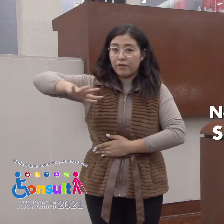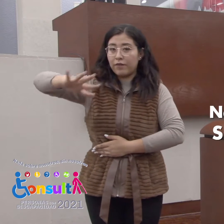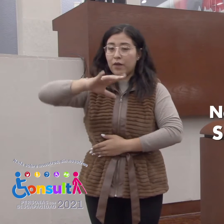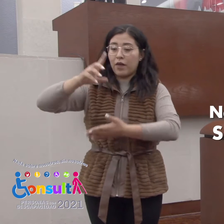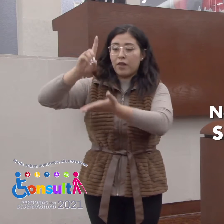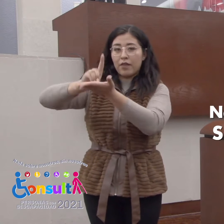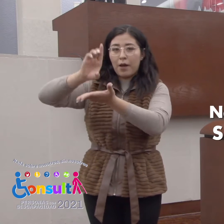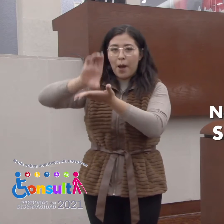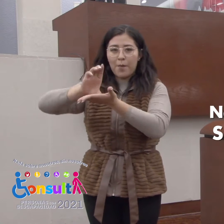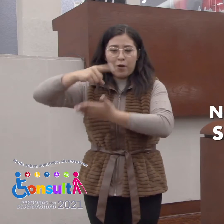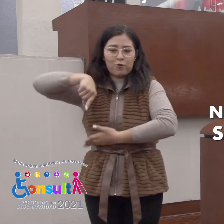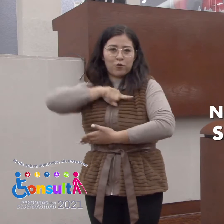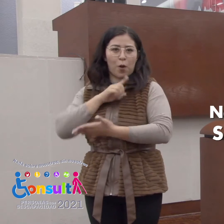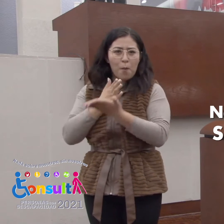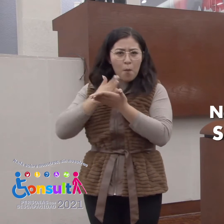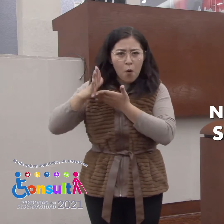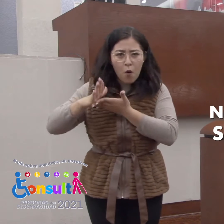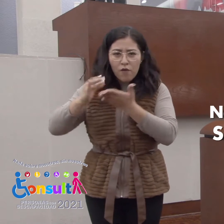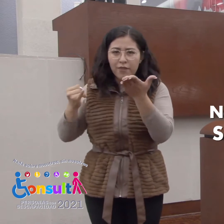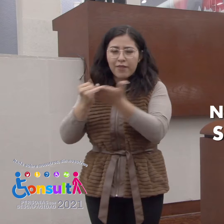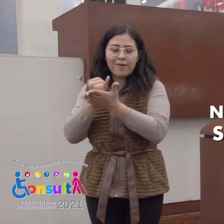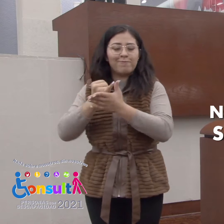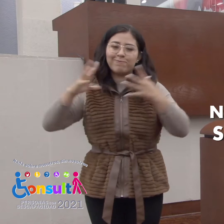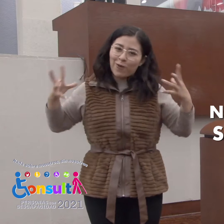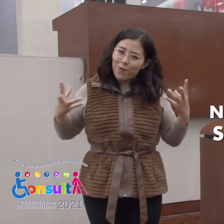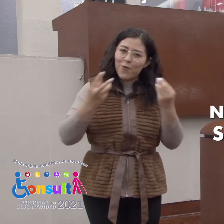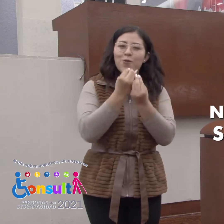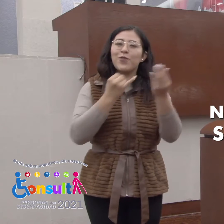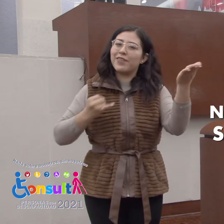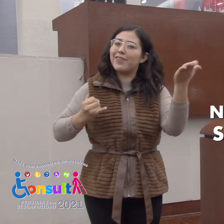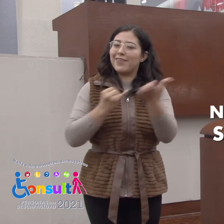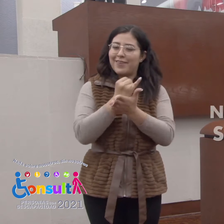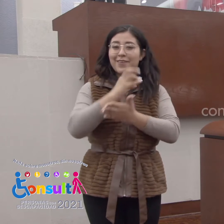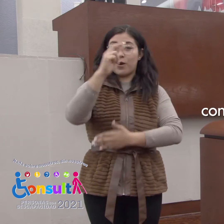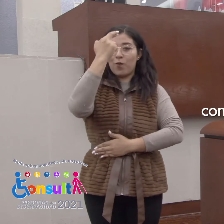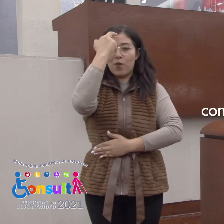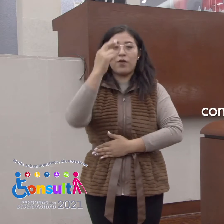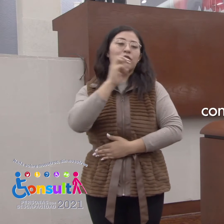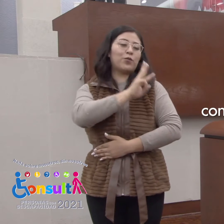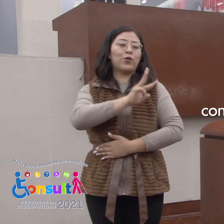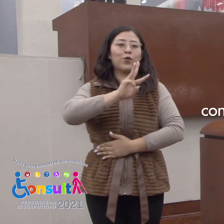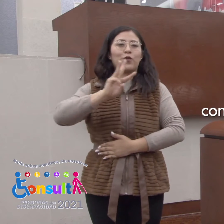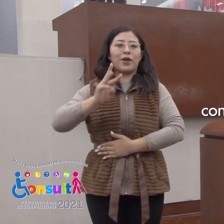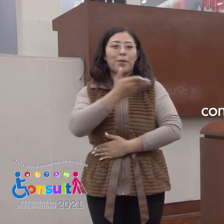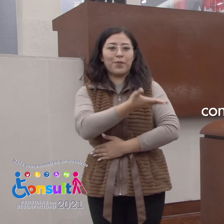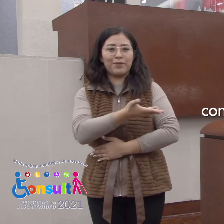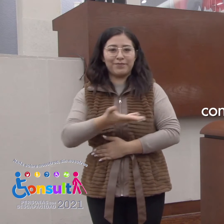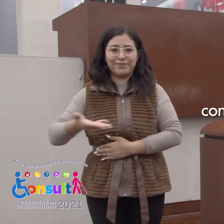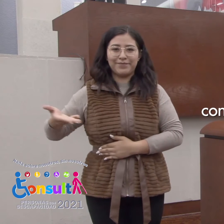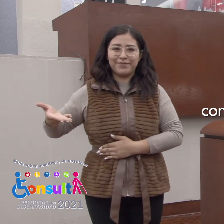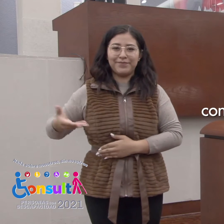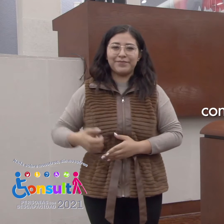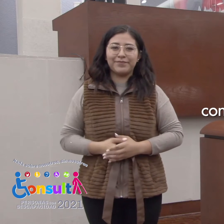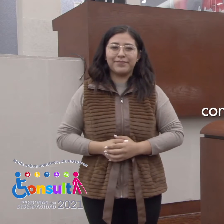nada sobre nosotros sin nosotros. CongresoSanLuis.gov.mx